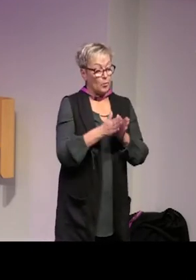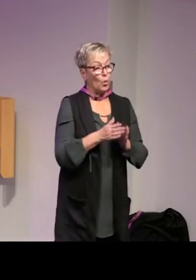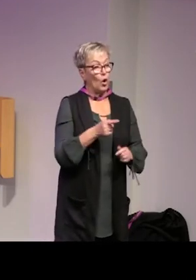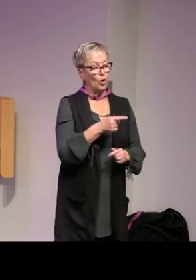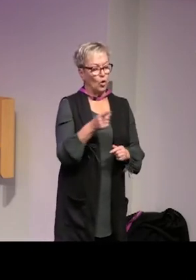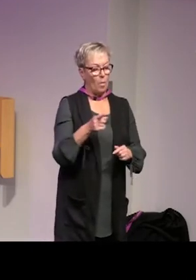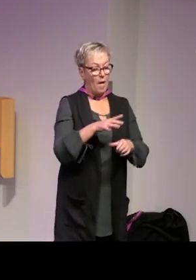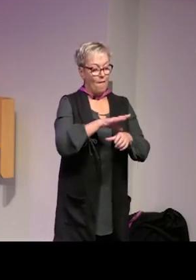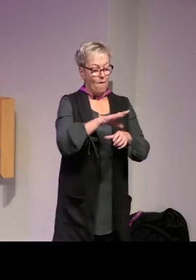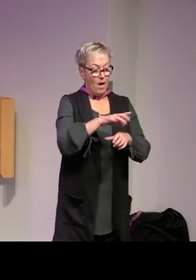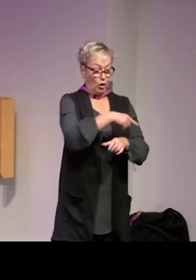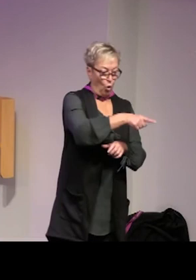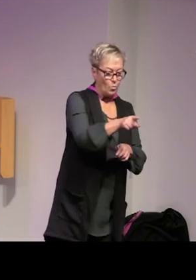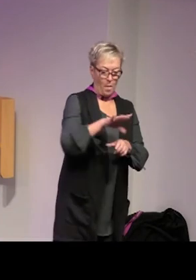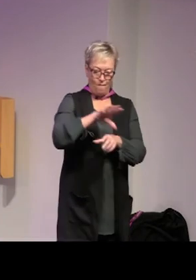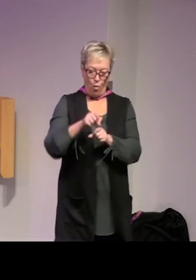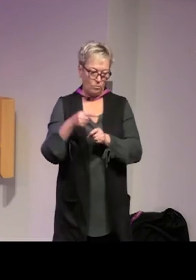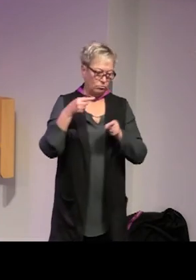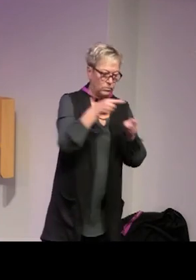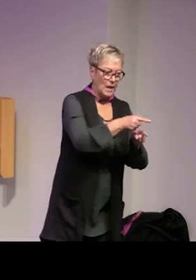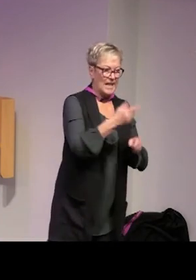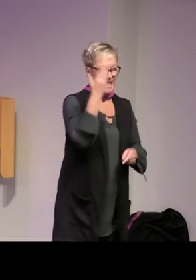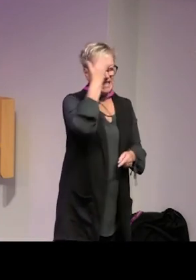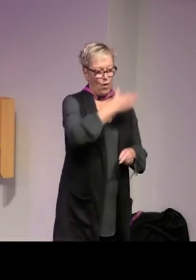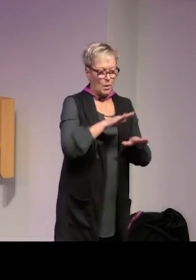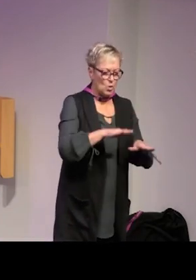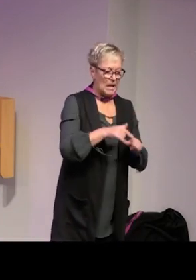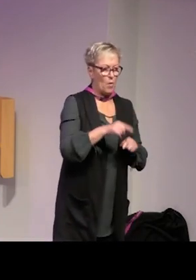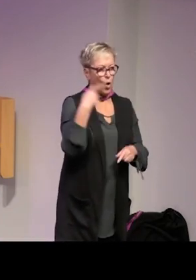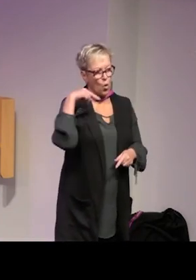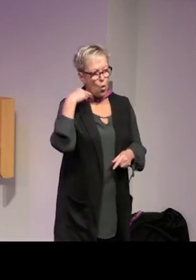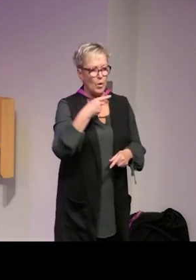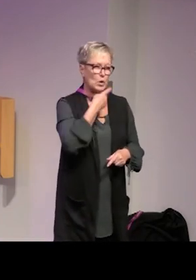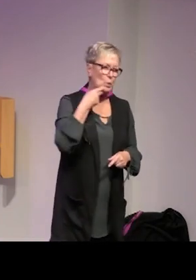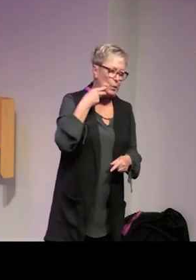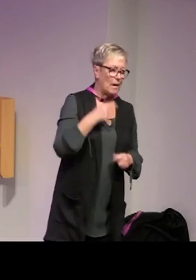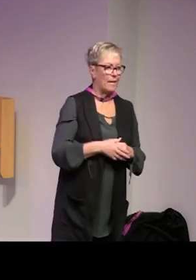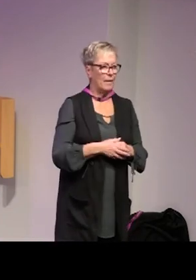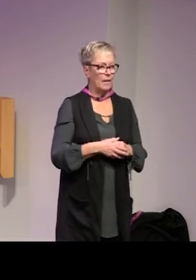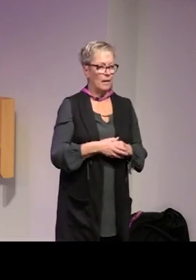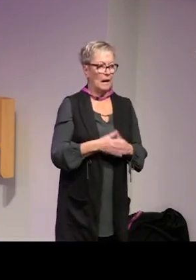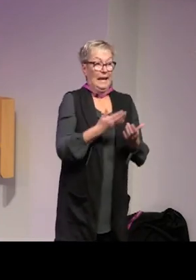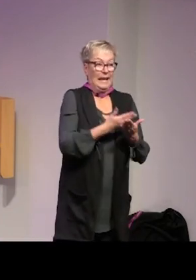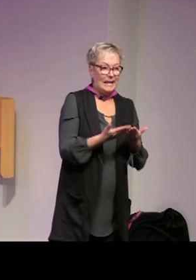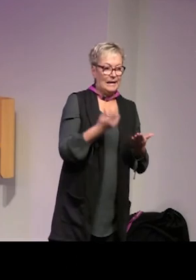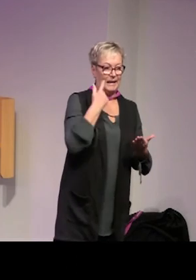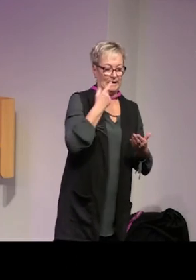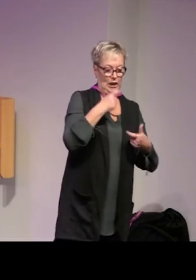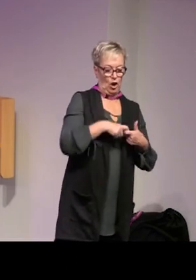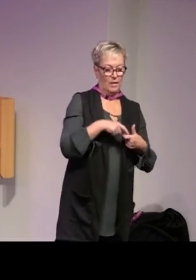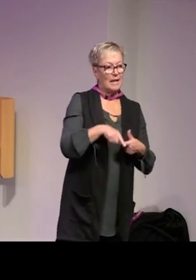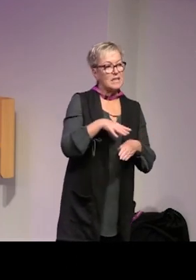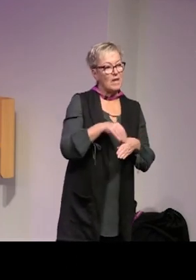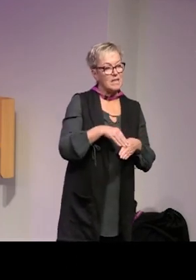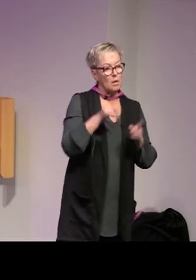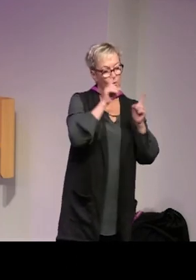samtidigt att de våldet riktades emot svarta muslimer, romer, judar och så vidare inte tillhör